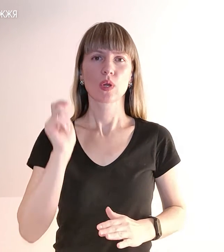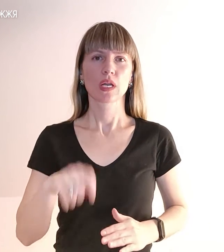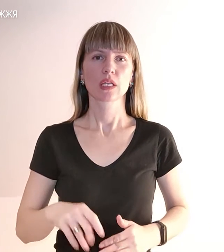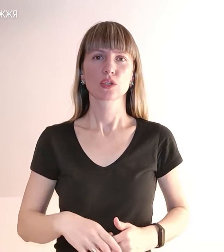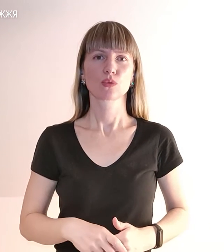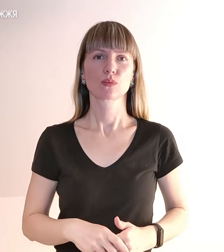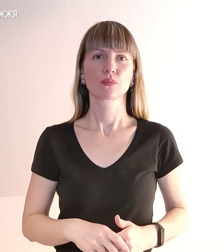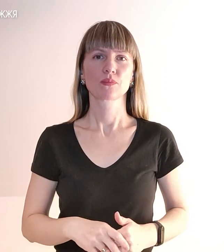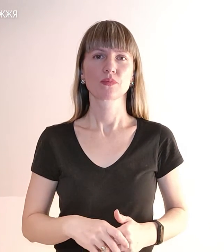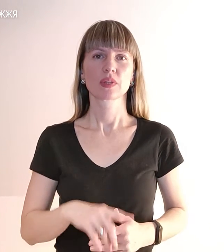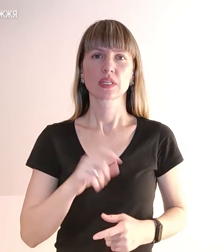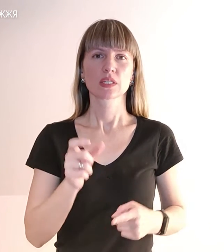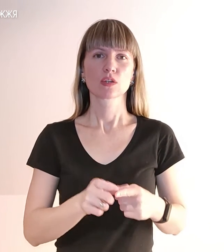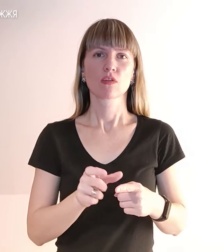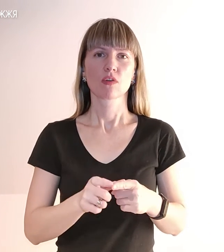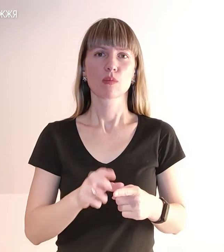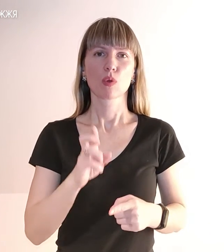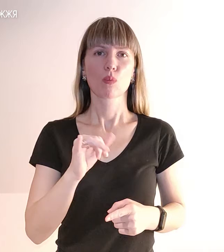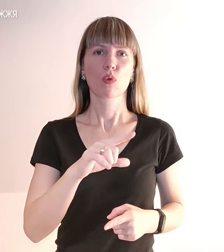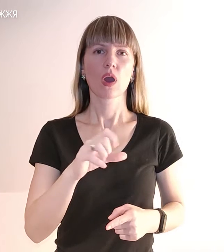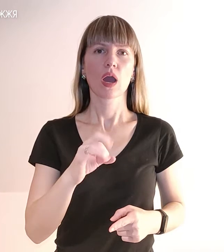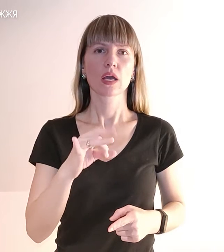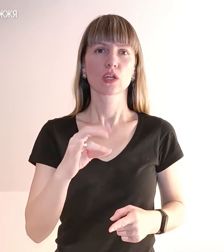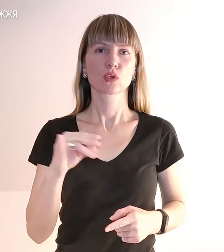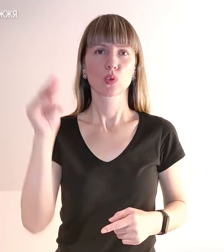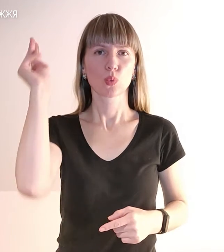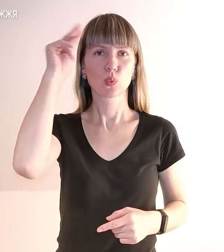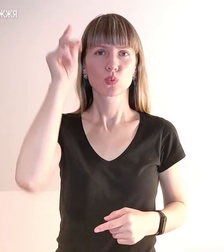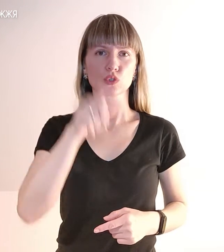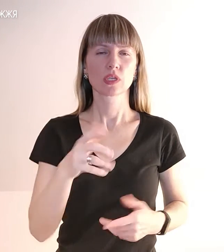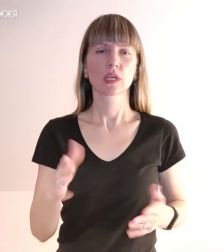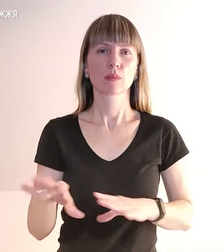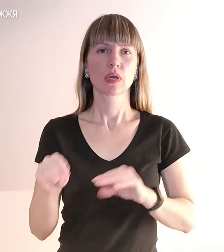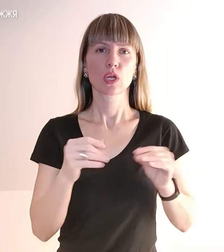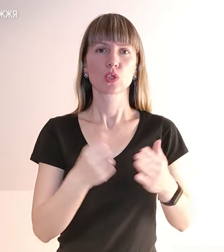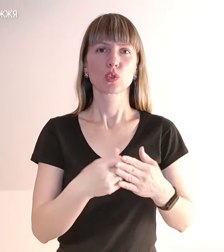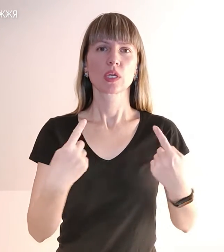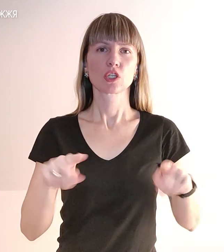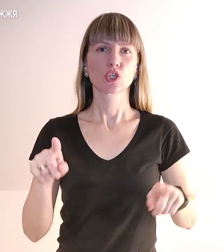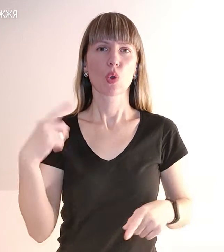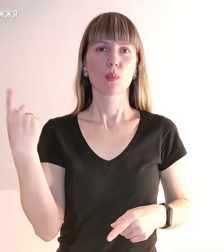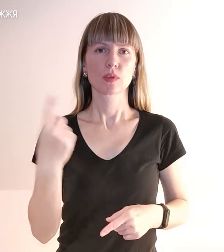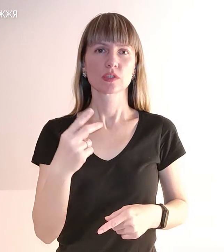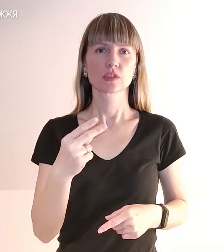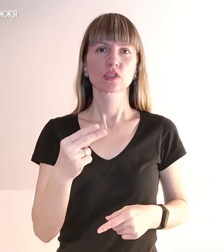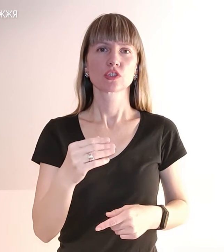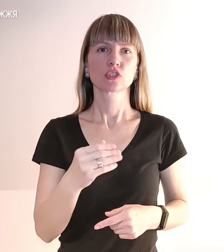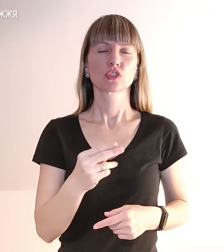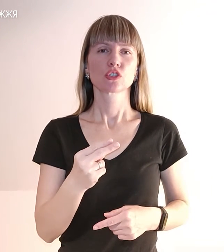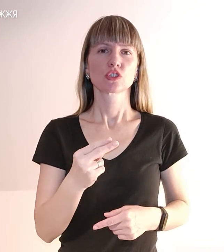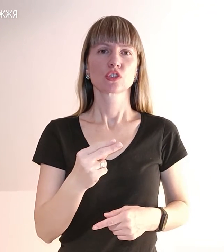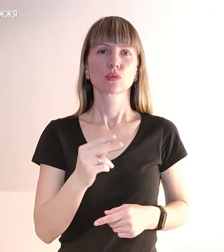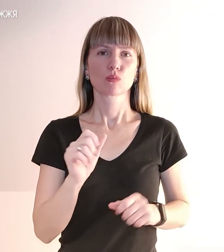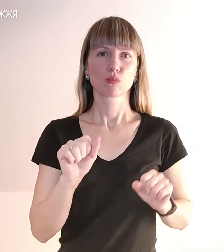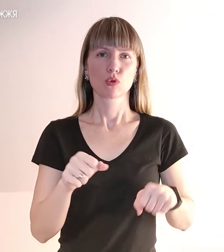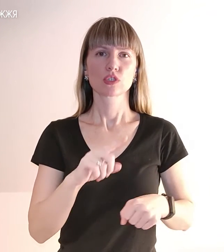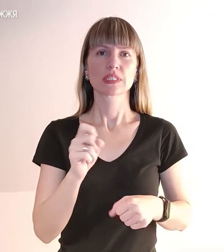За словами Людмили Бухаріної, учні, які переїхали до інших областей чи міст, можуть за заявою батьків там